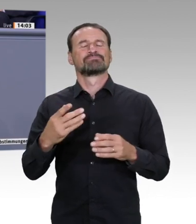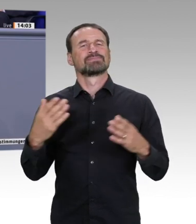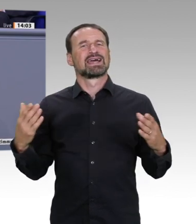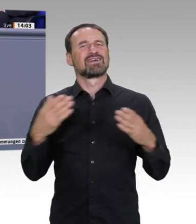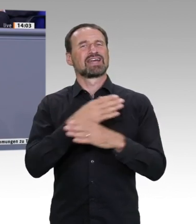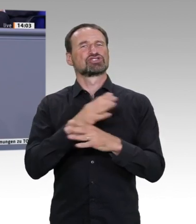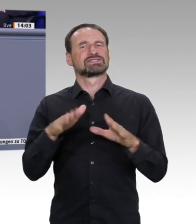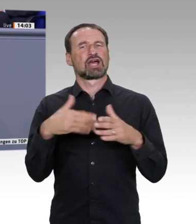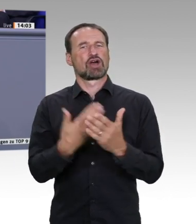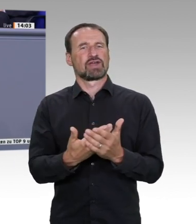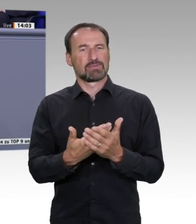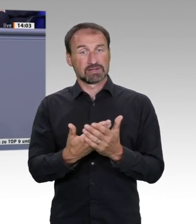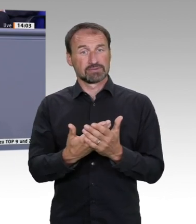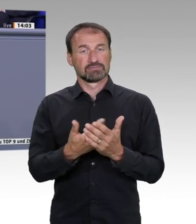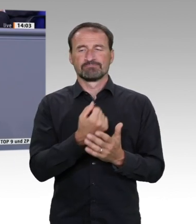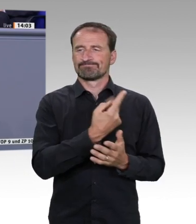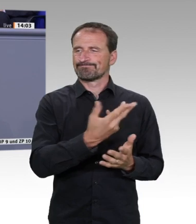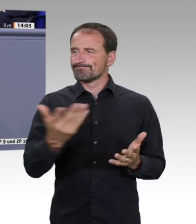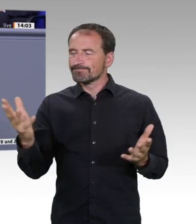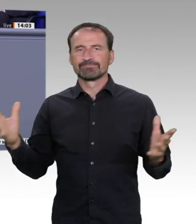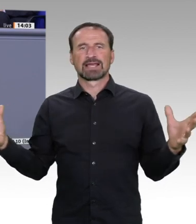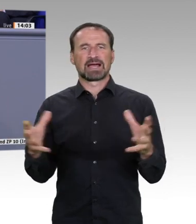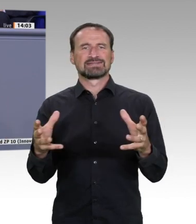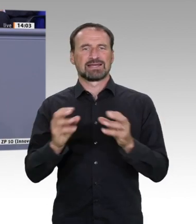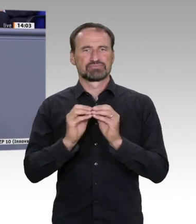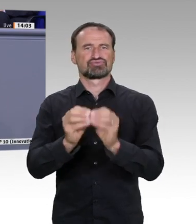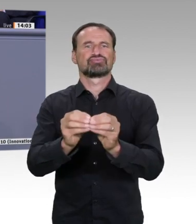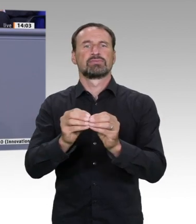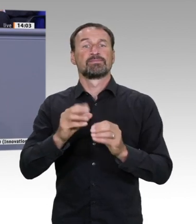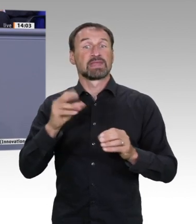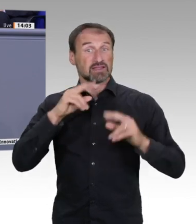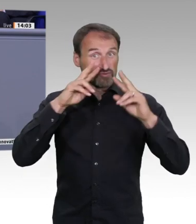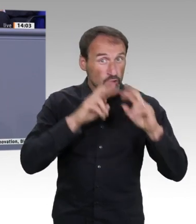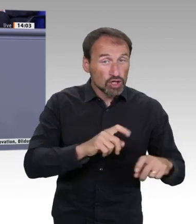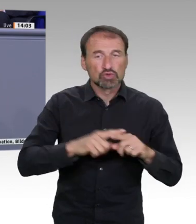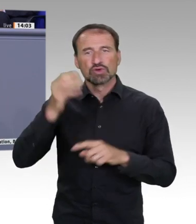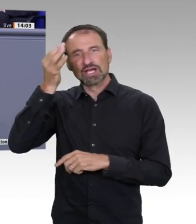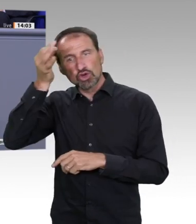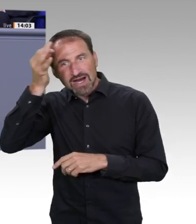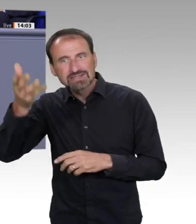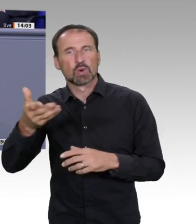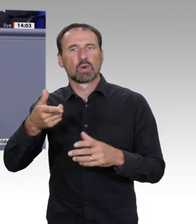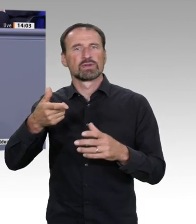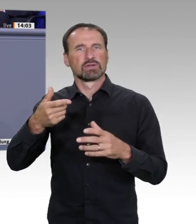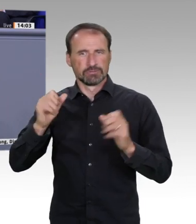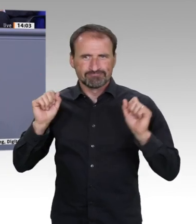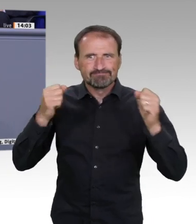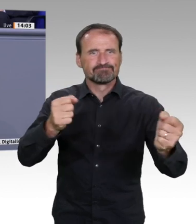können wir unsere Nachhaltigkeitsziele erreichen. Aber da bedarf es aber auch der Verankerung in der